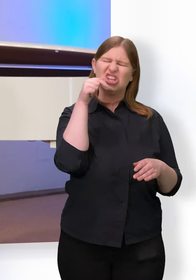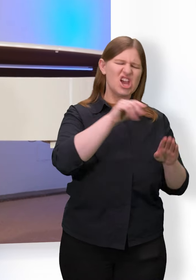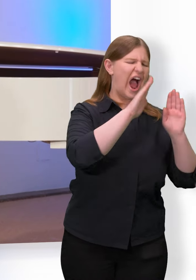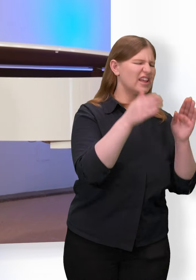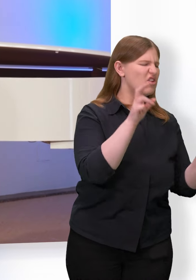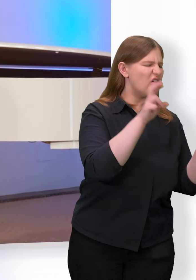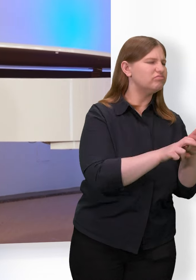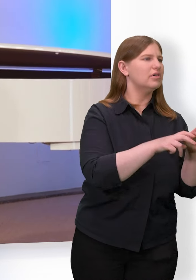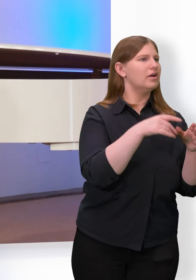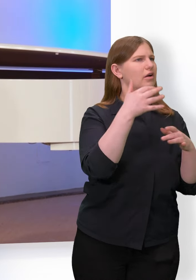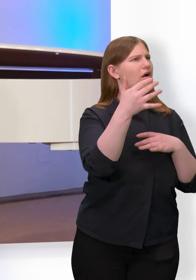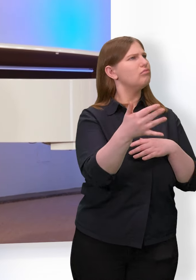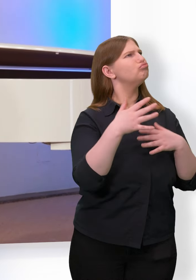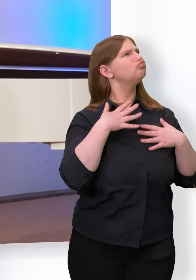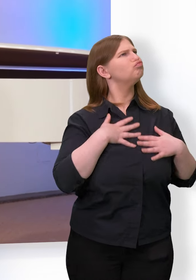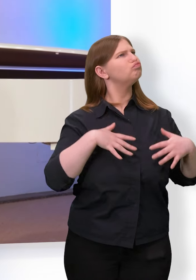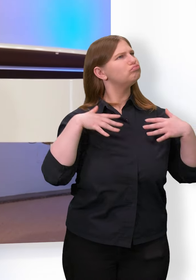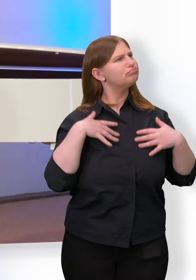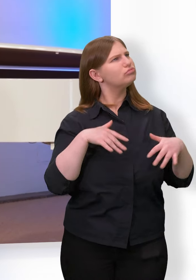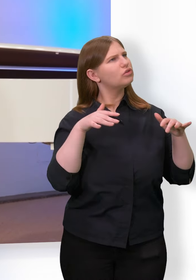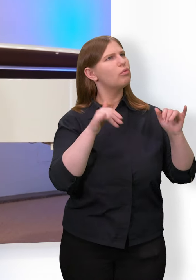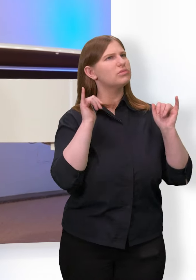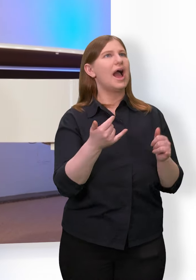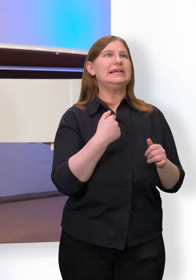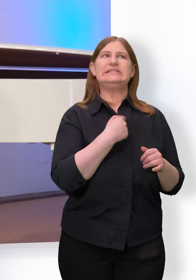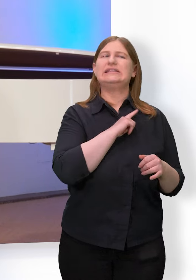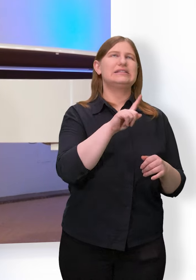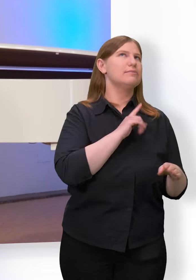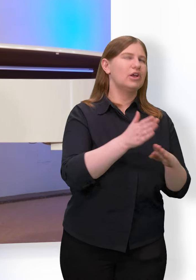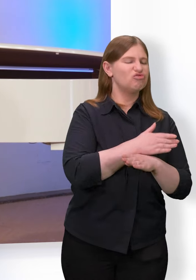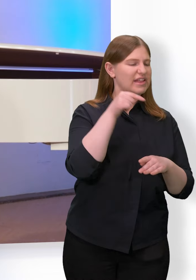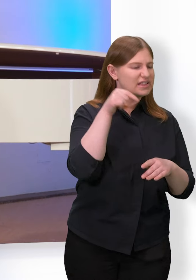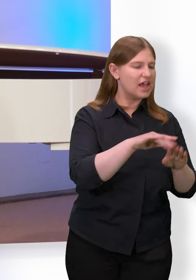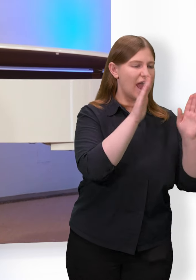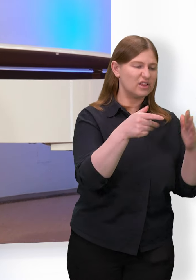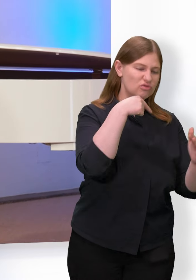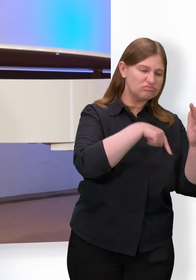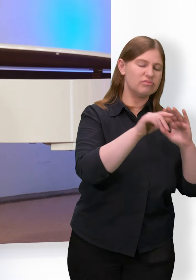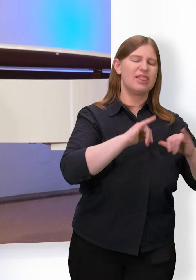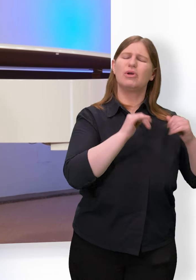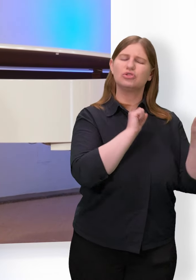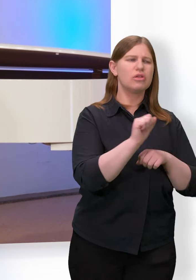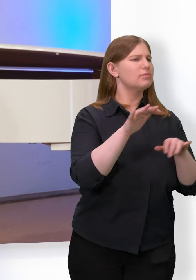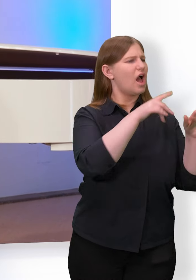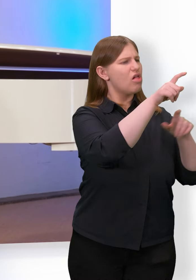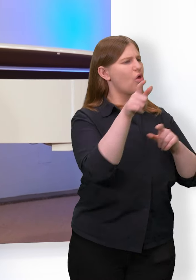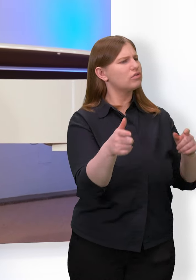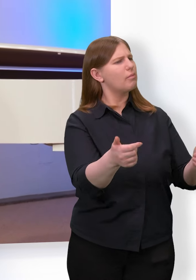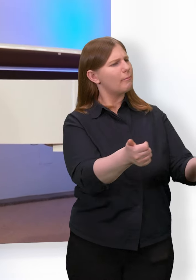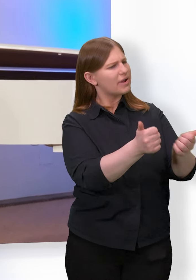irgendwann merken, ja, okay, ich habe sie mir nicht rausgesucht, aber da sind Leute, die begleiten mich, die nehmen sich auch Zeit für mich, wenn es